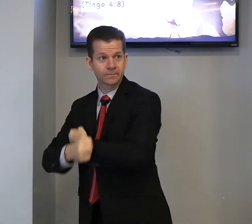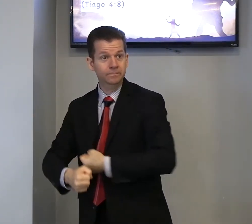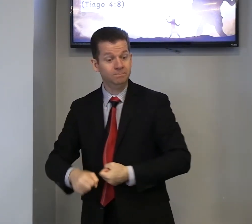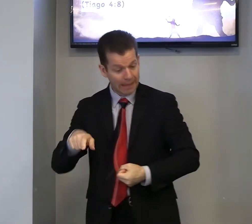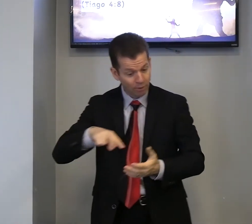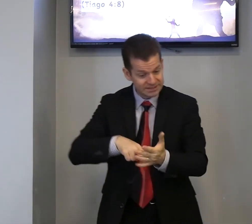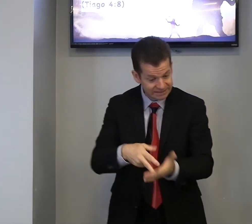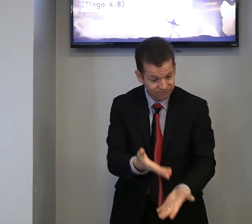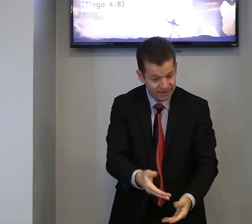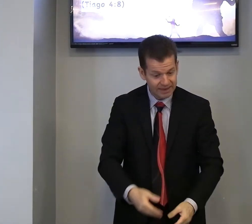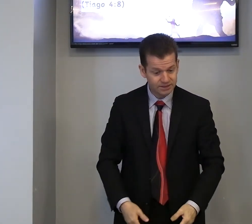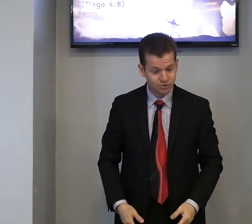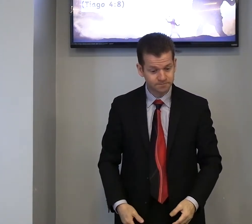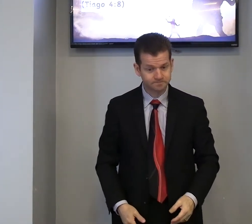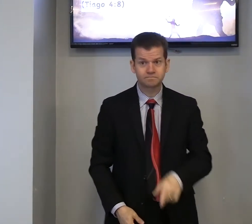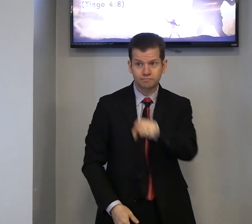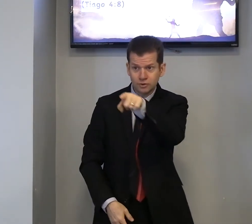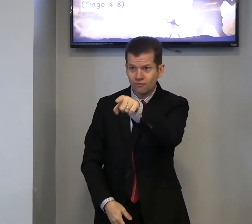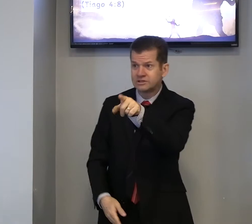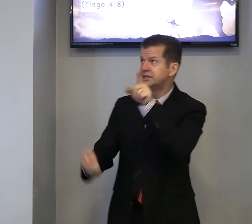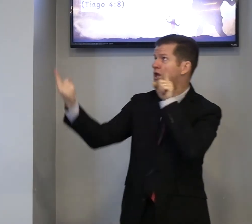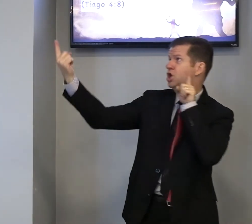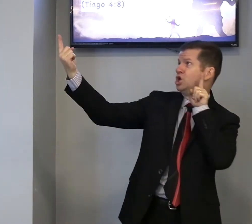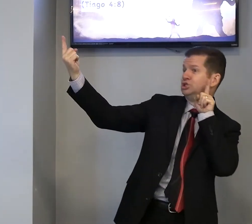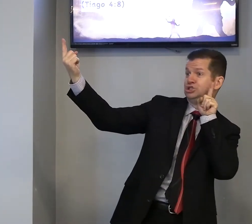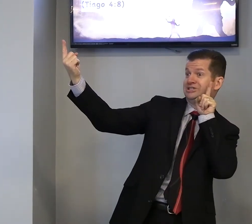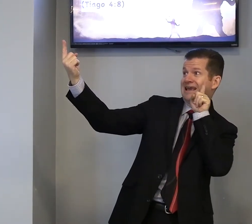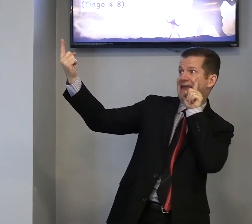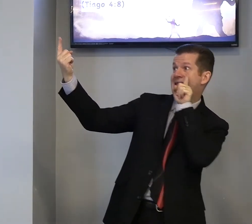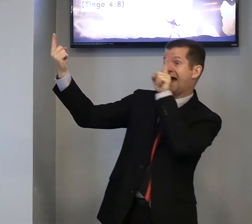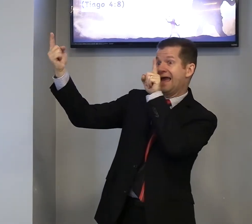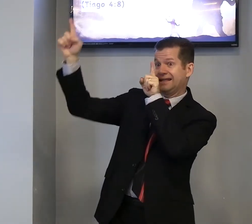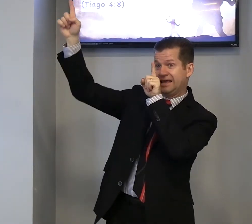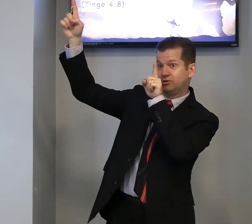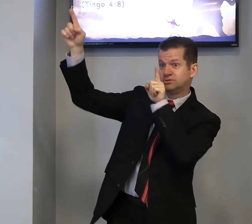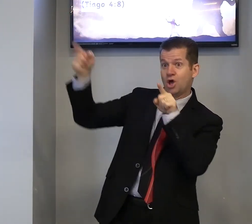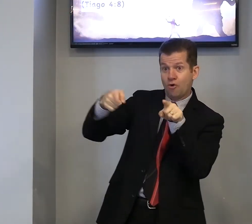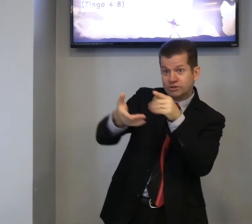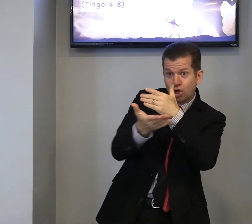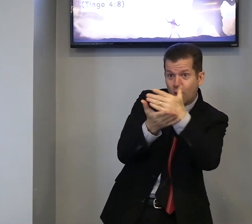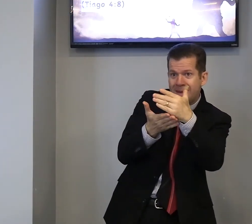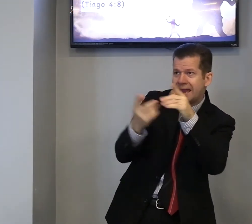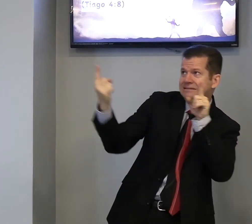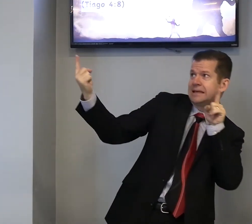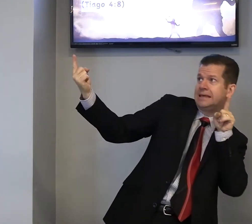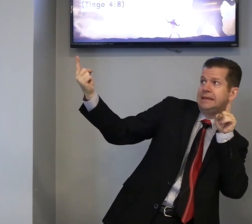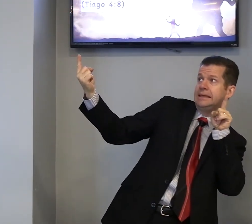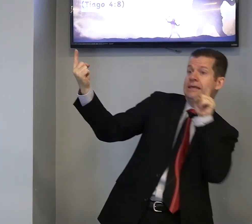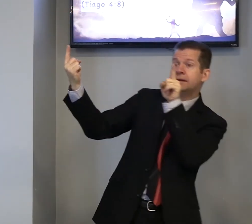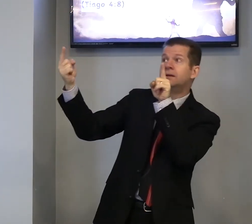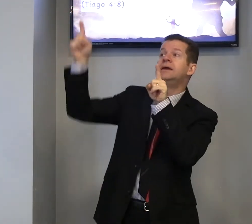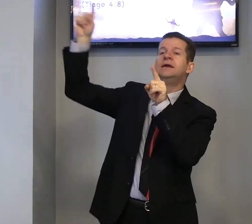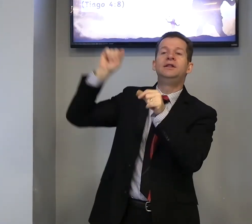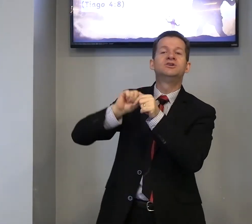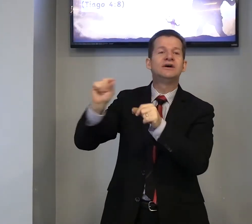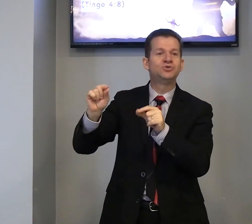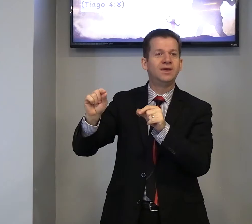é o que significa isso, você, chegar a Deus, você, começa, ir, e Deus, faz o que?